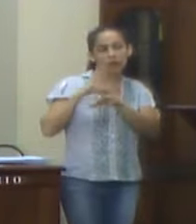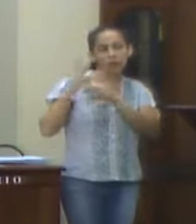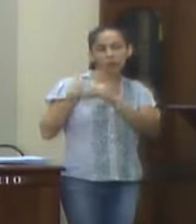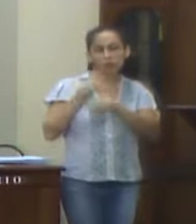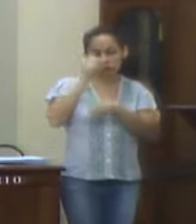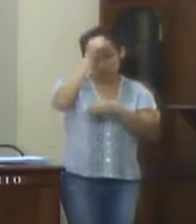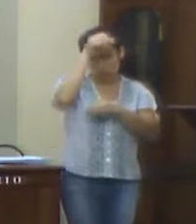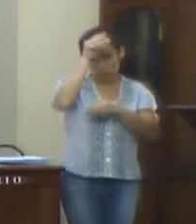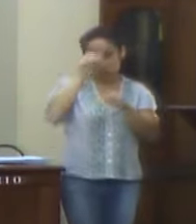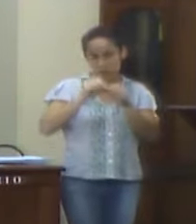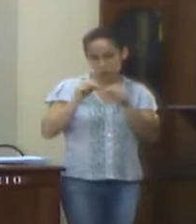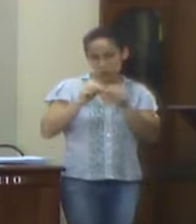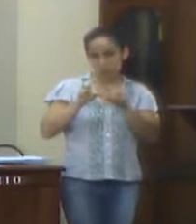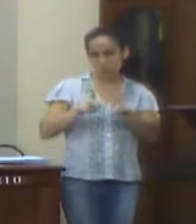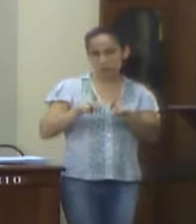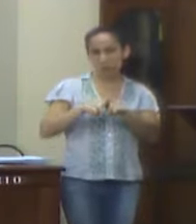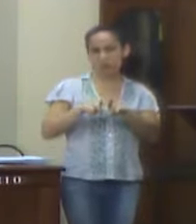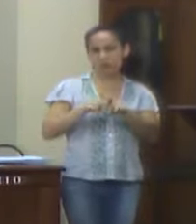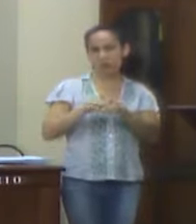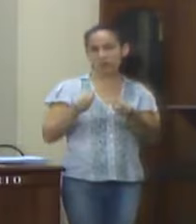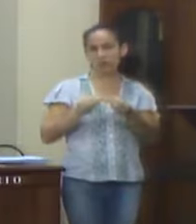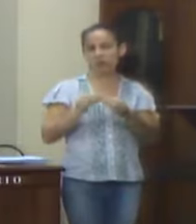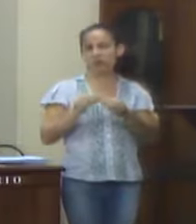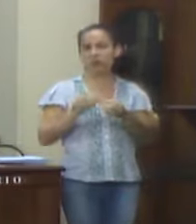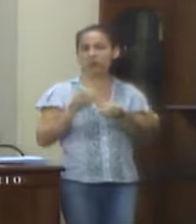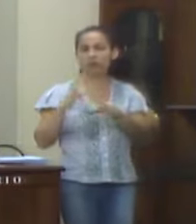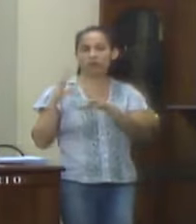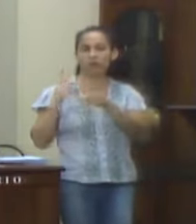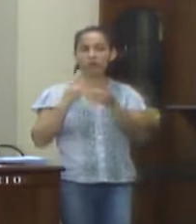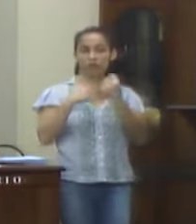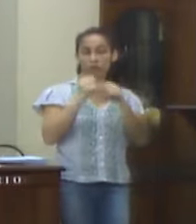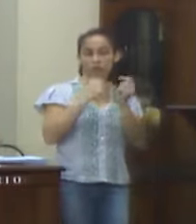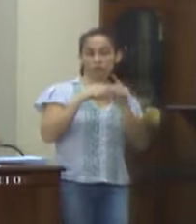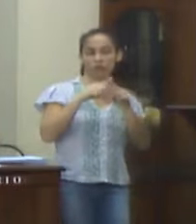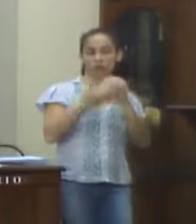do Executivo e ainda pratica atos de administração interna.